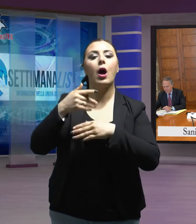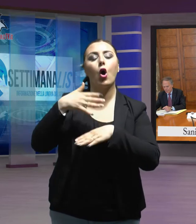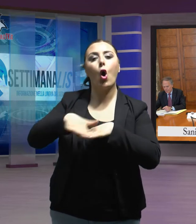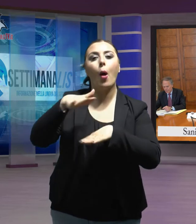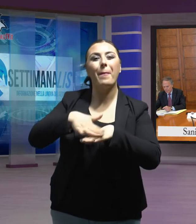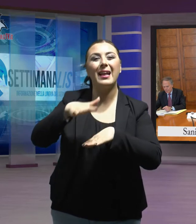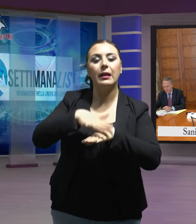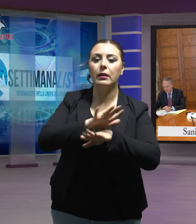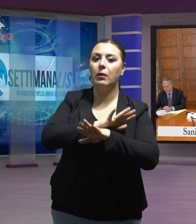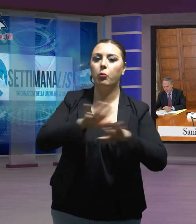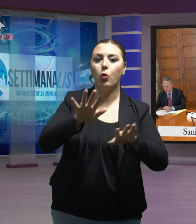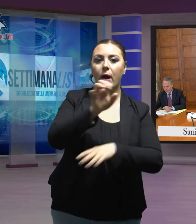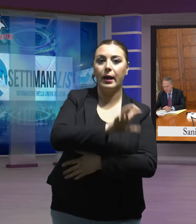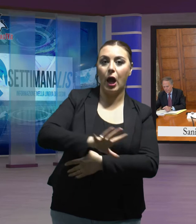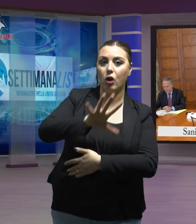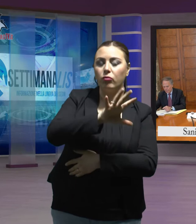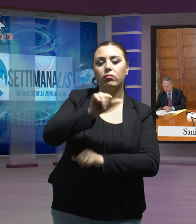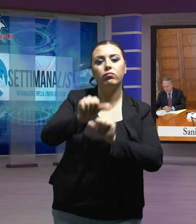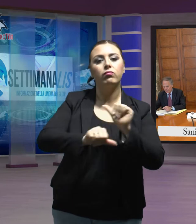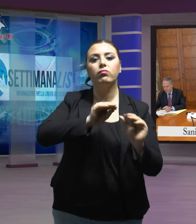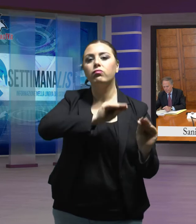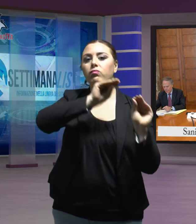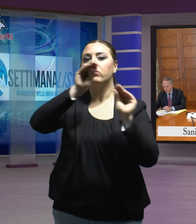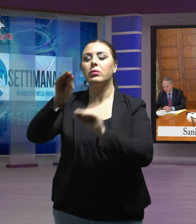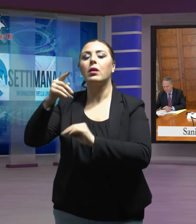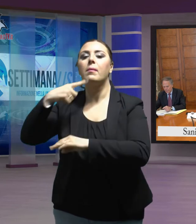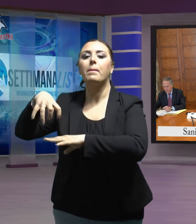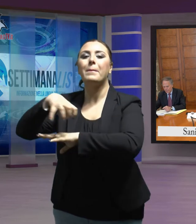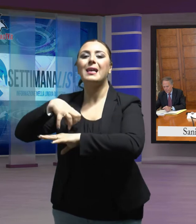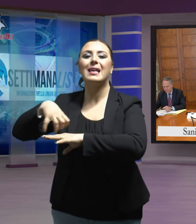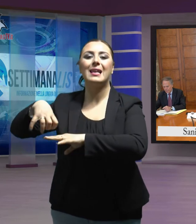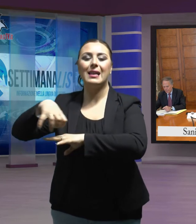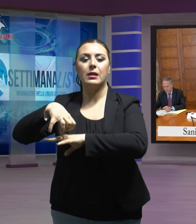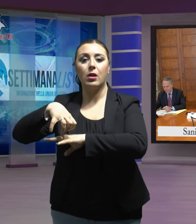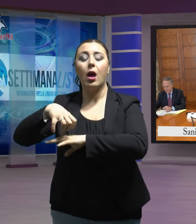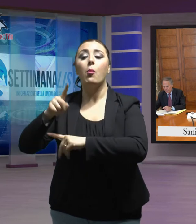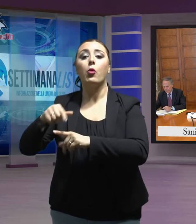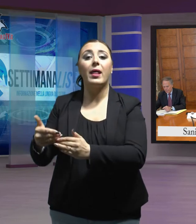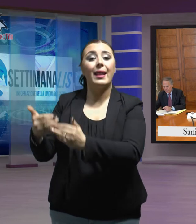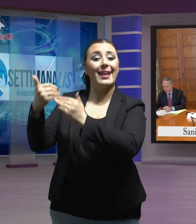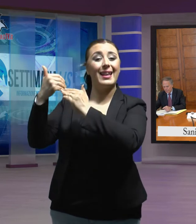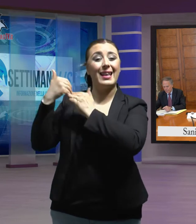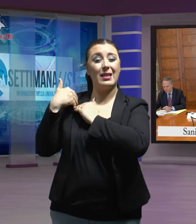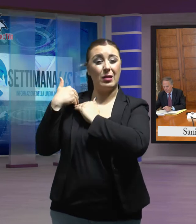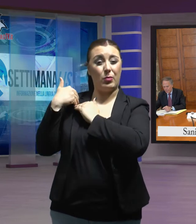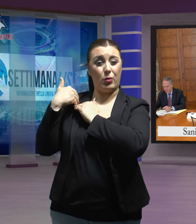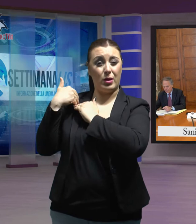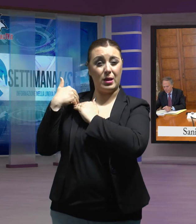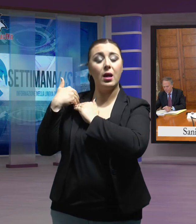della Regione a quella del Ministro e che i responsabili stessi vengano